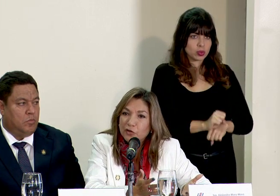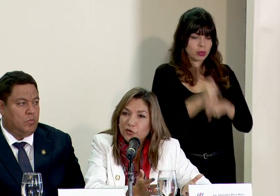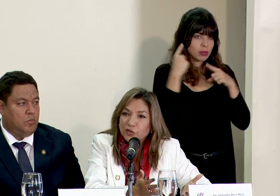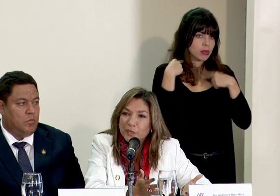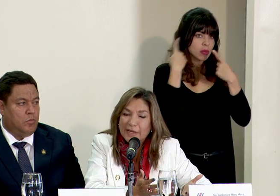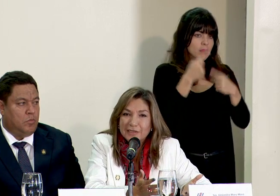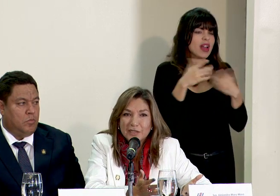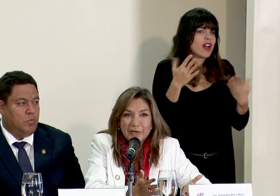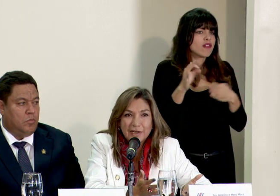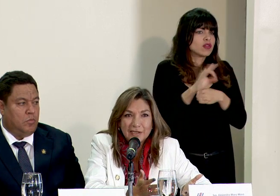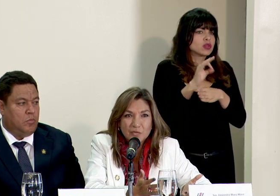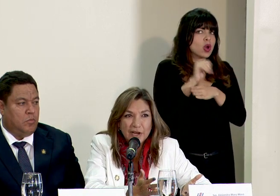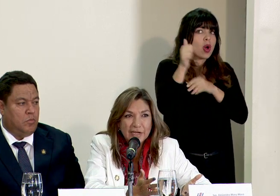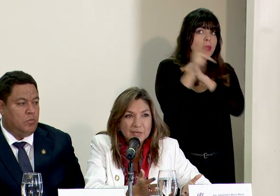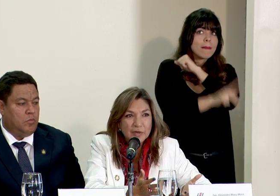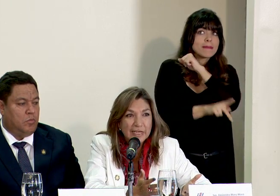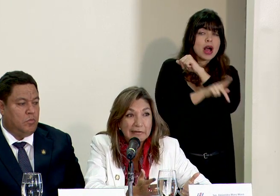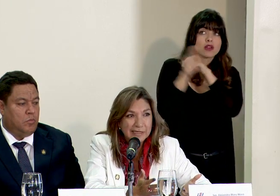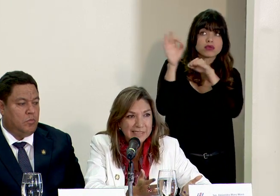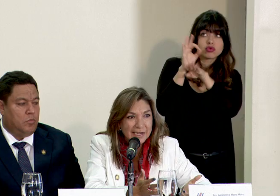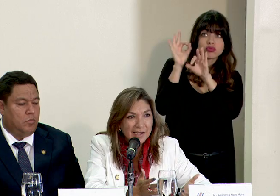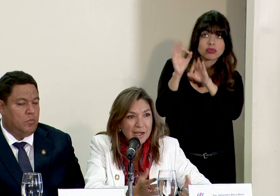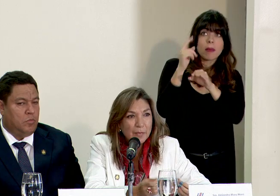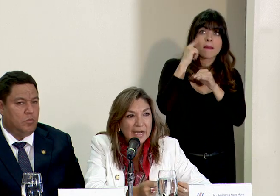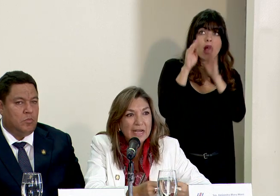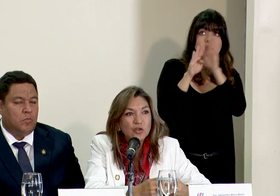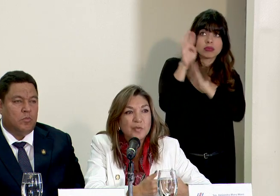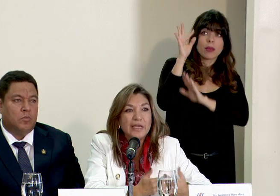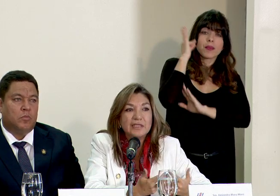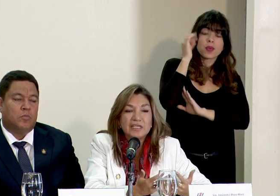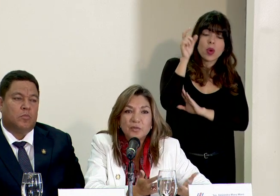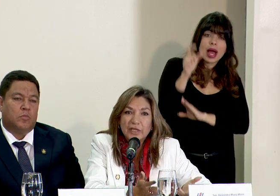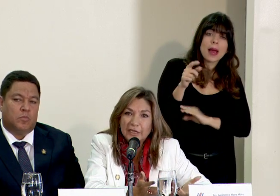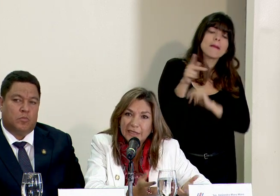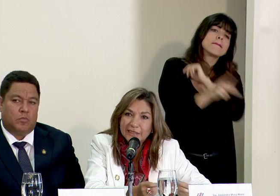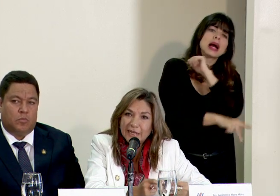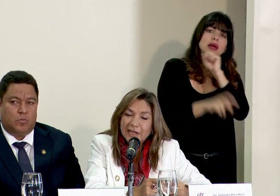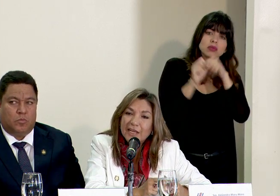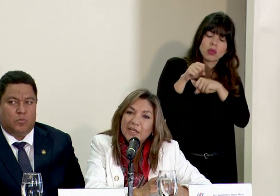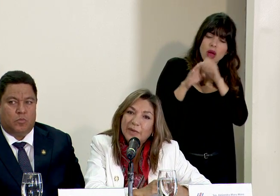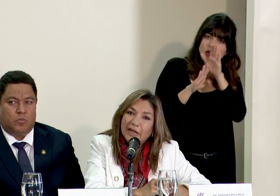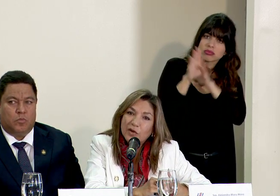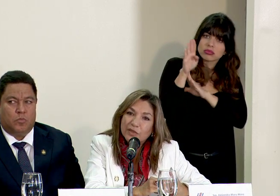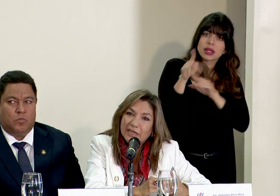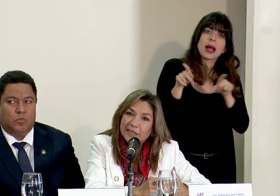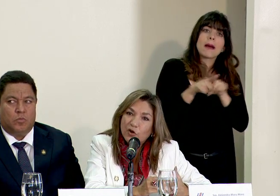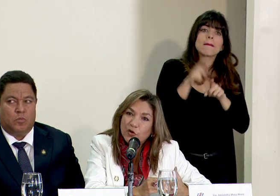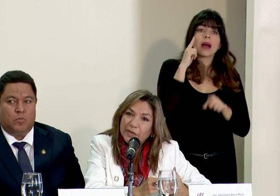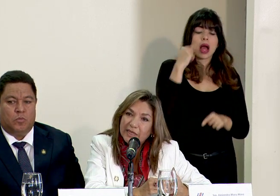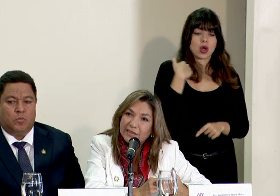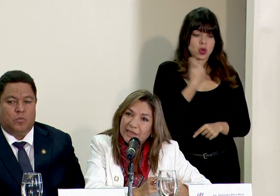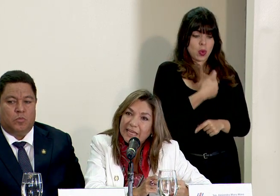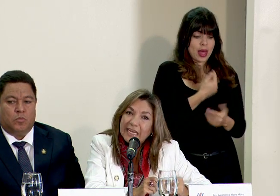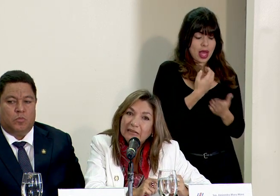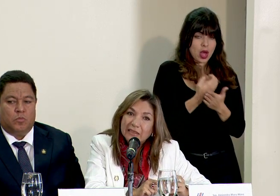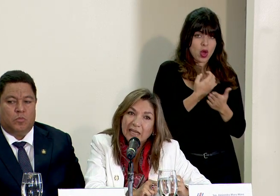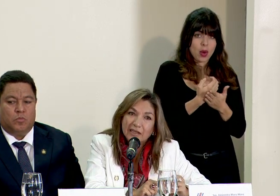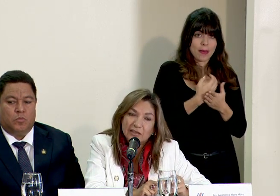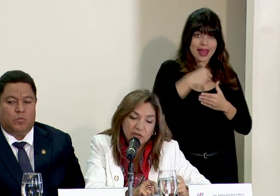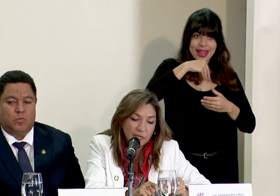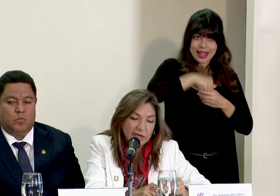funcionando en otros países para que las mujeres puedan crecer, para que los países puedan crecer y para que nuestras economías